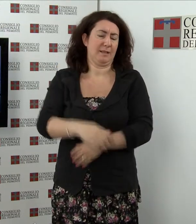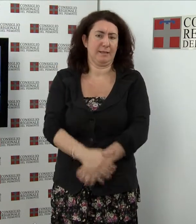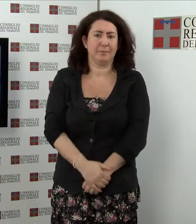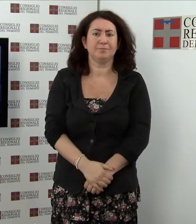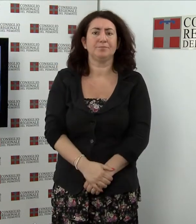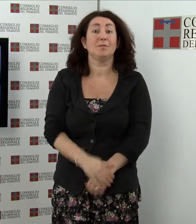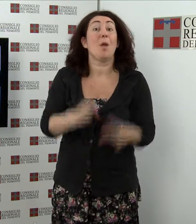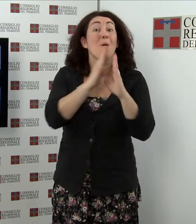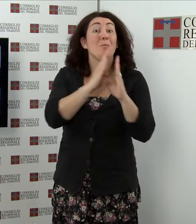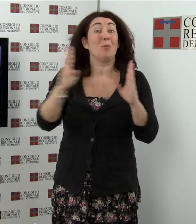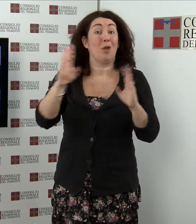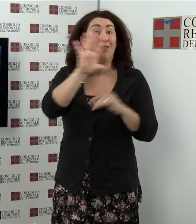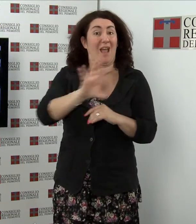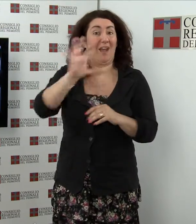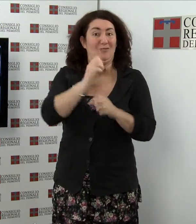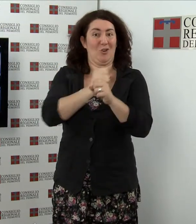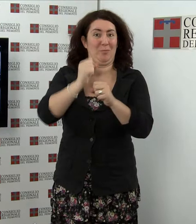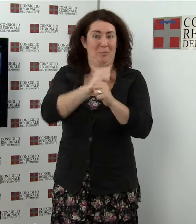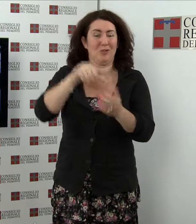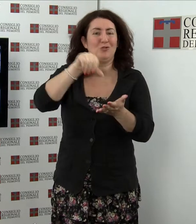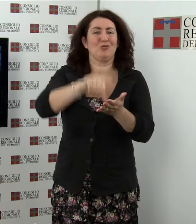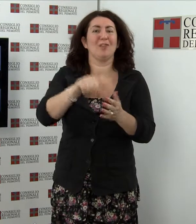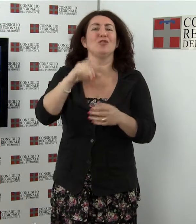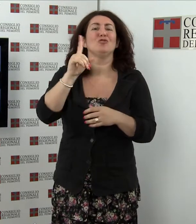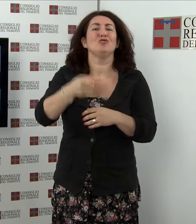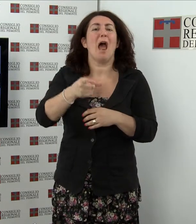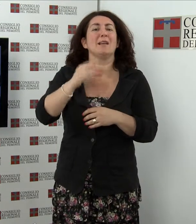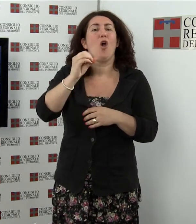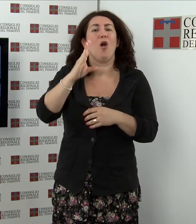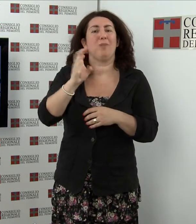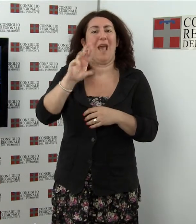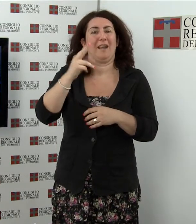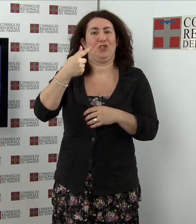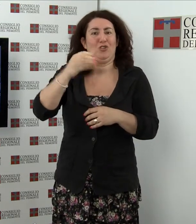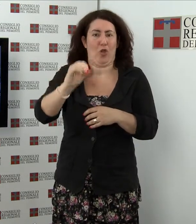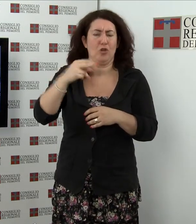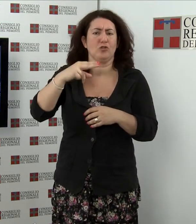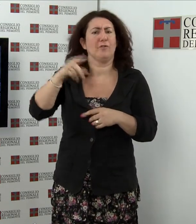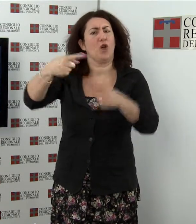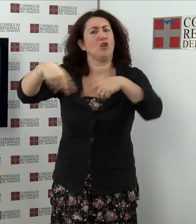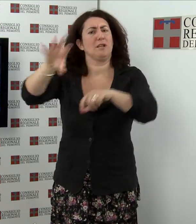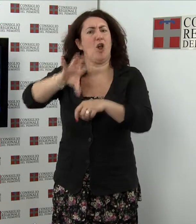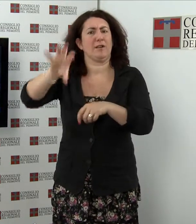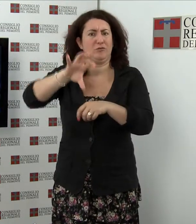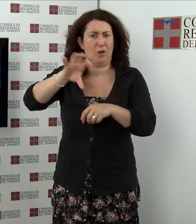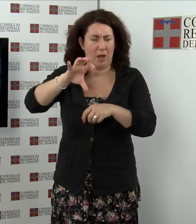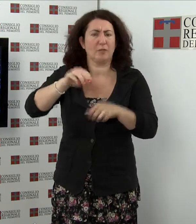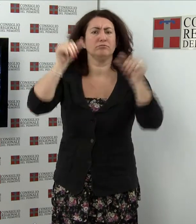Biblioteca della Regione Piemonte, Centro Gianni Oberto, con sede presso Consiglio regionale, bandisce il concorso Premio Gianni Oberto per l'edizione